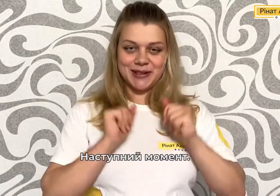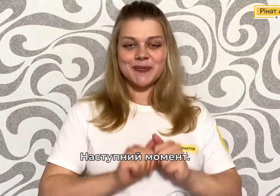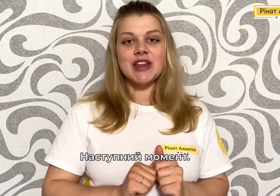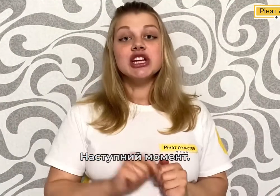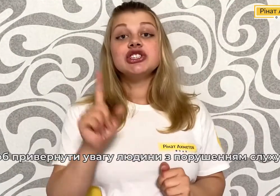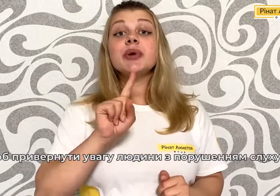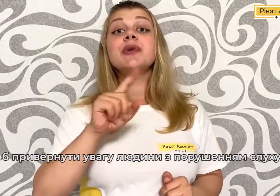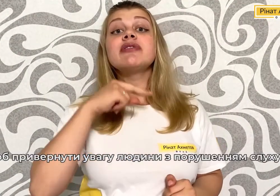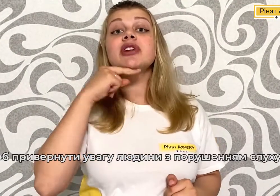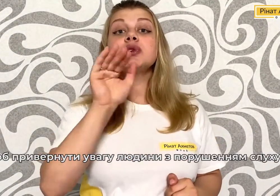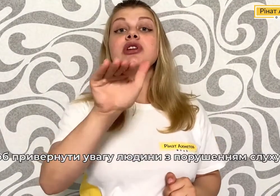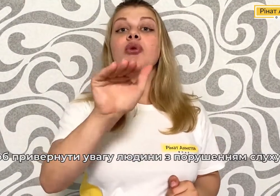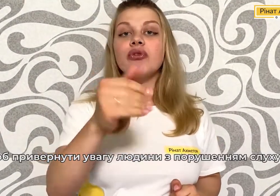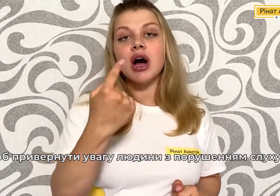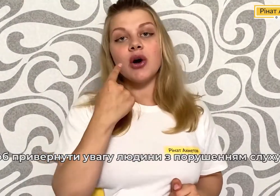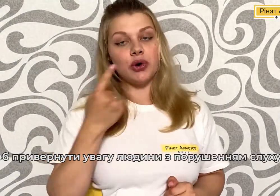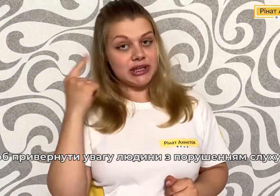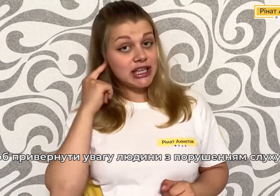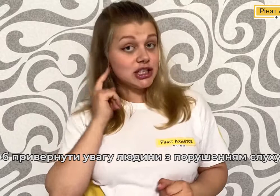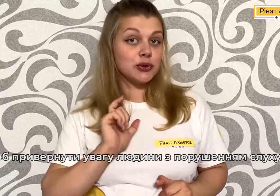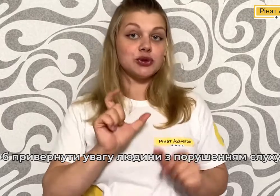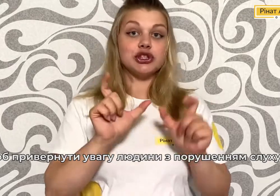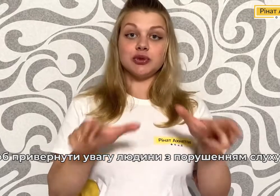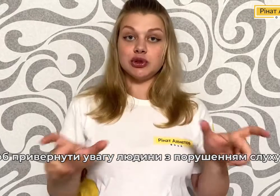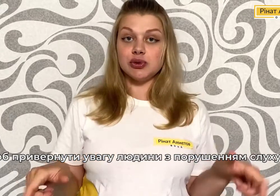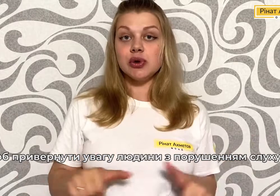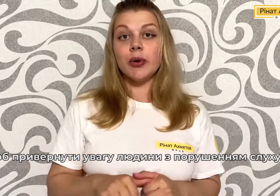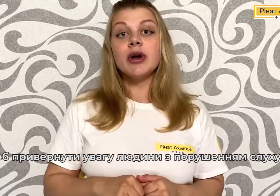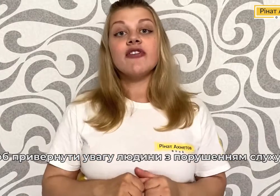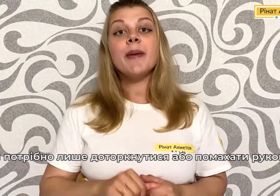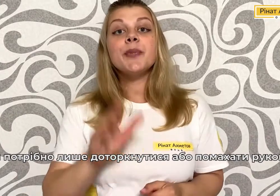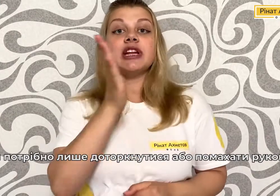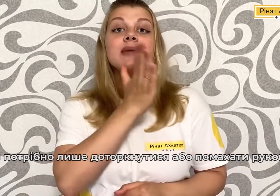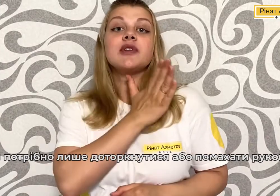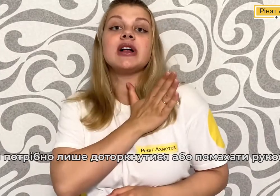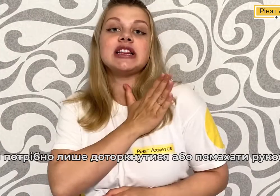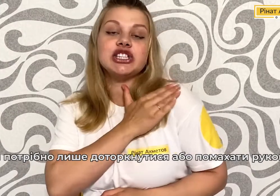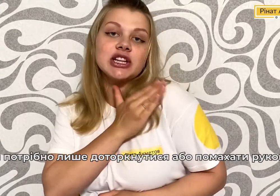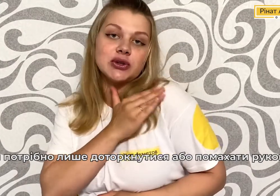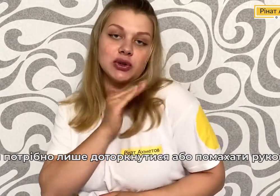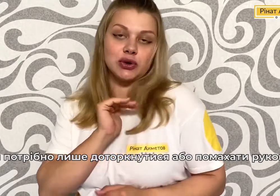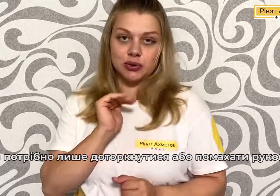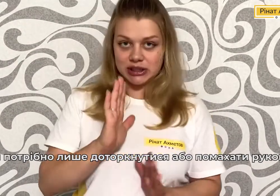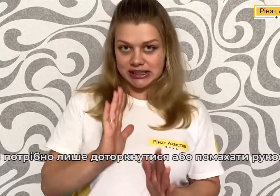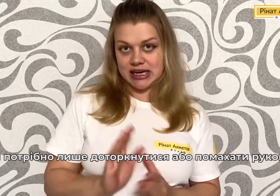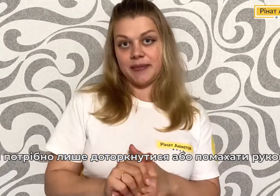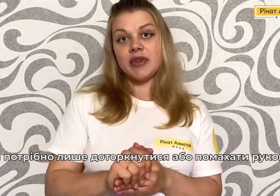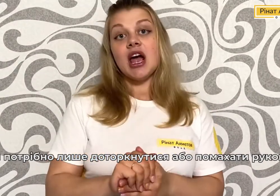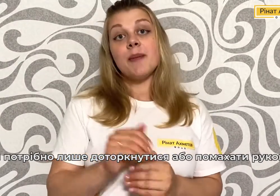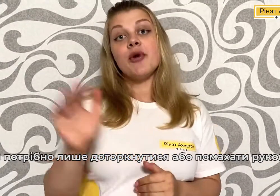Щоб привернути увагу людини з порушенням слуху, вам потрібно лише доторкнутися Або